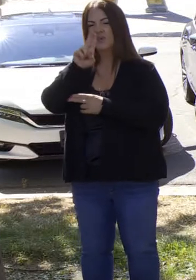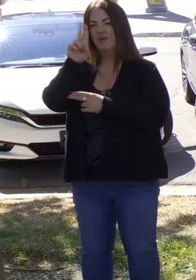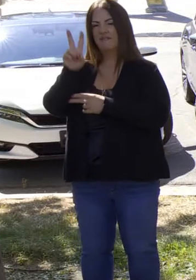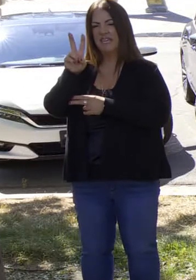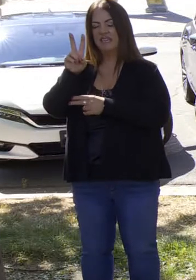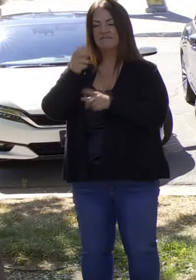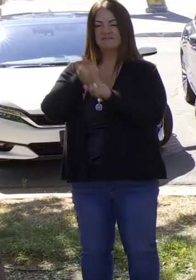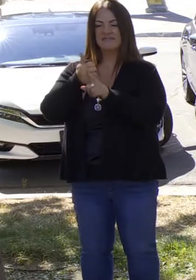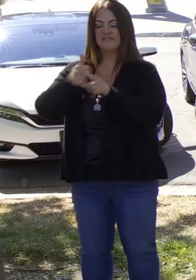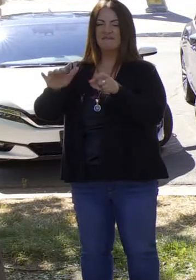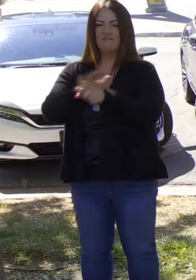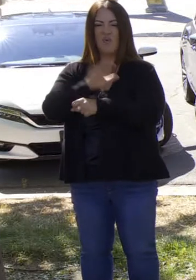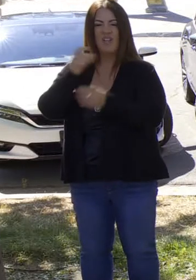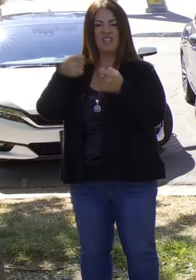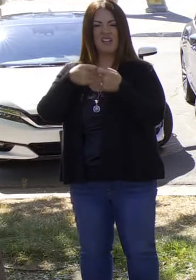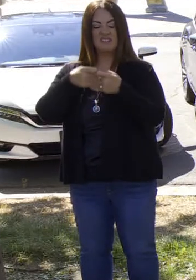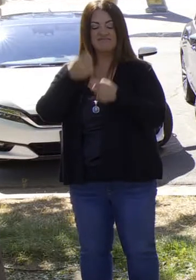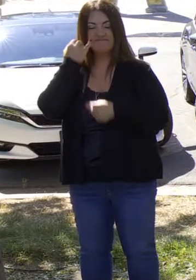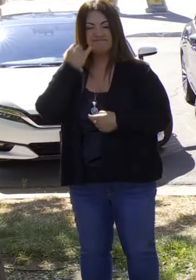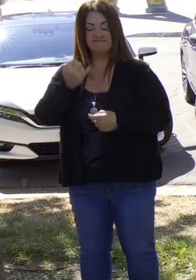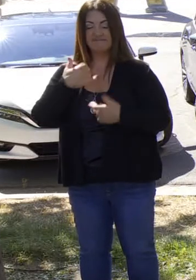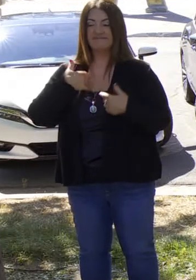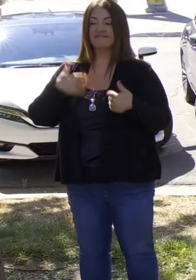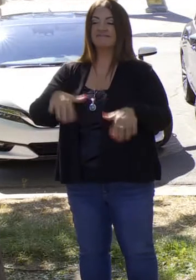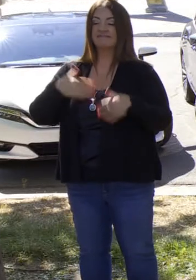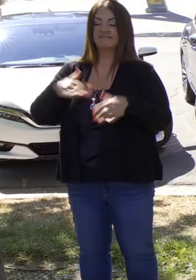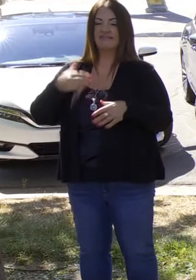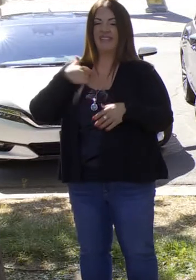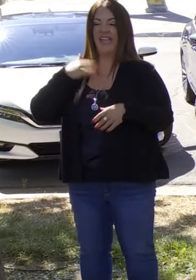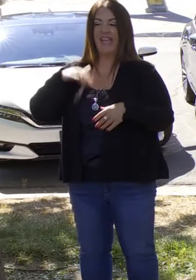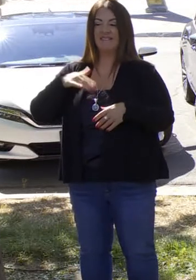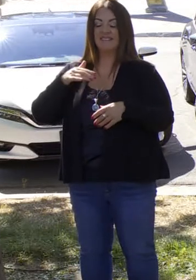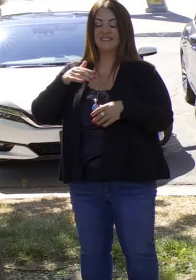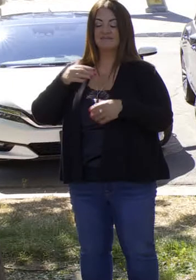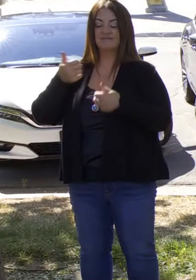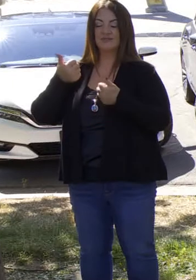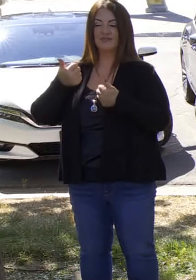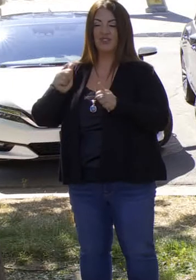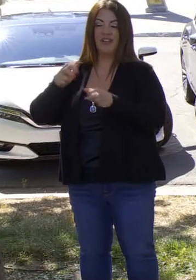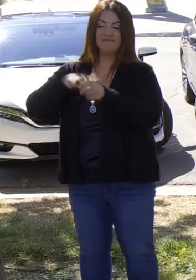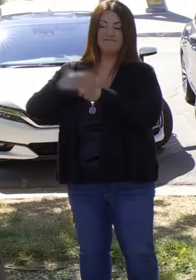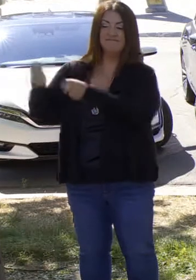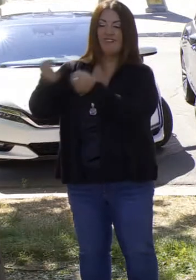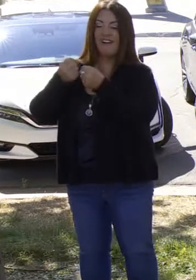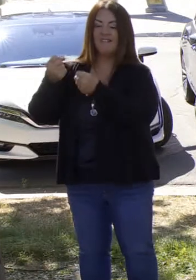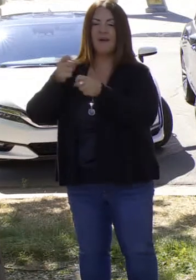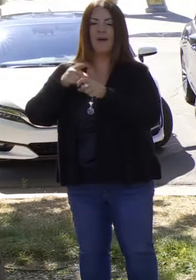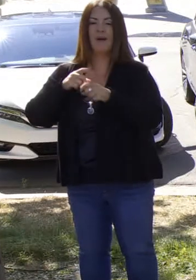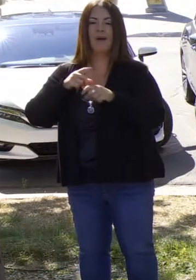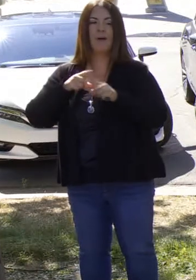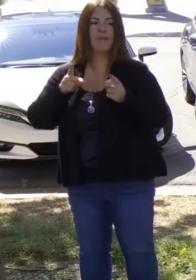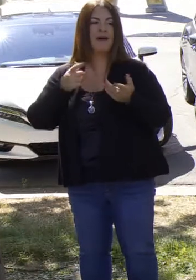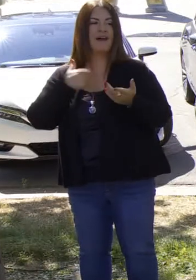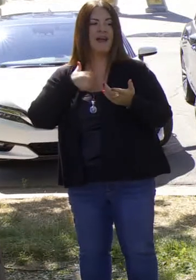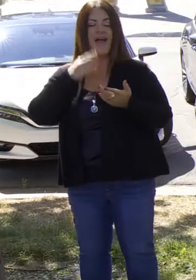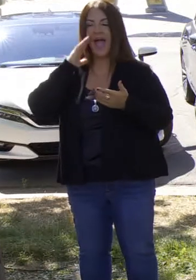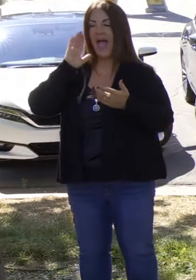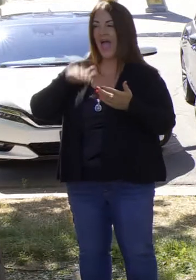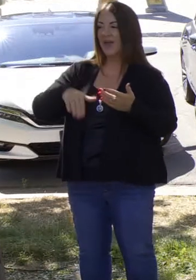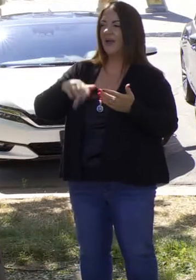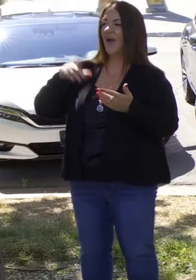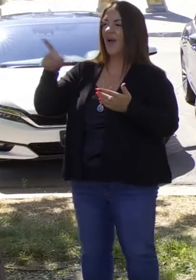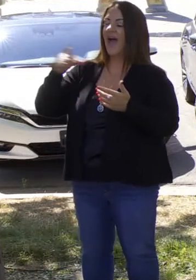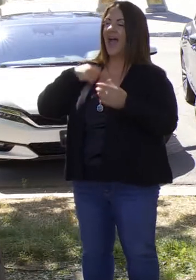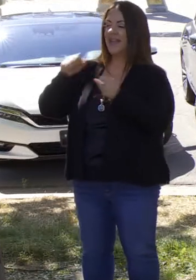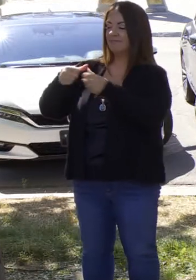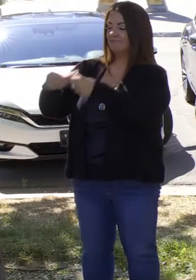SUV compacto que es totalmente eléctrico. No he tenido la oportunidad de manejar, pero yo creo que